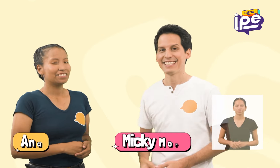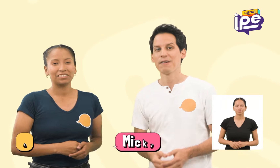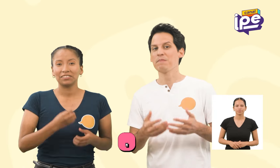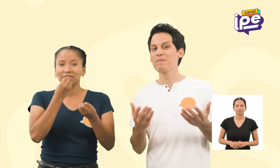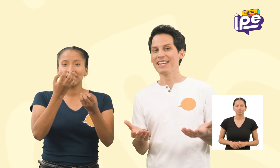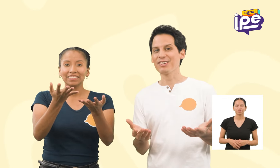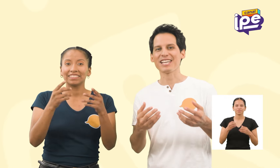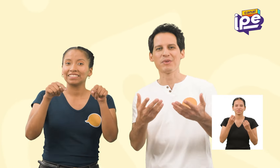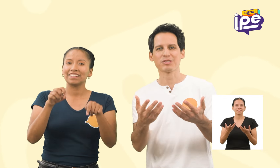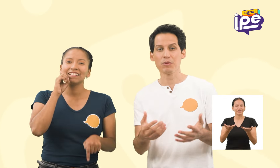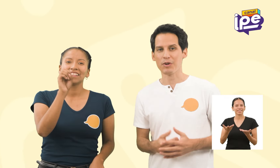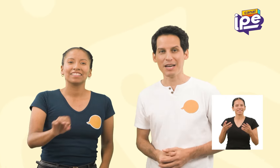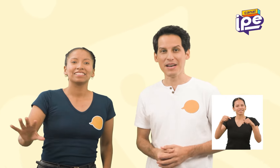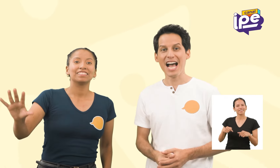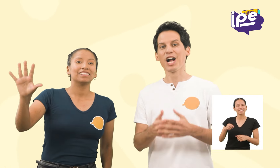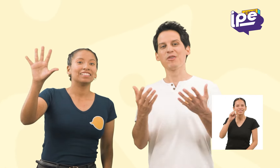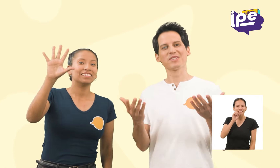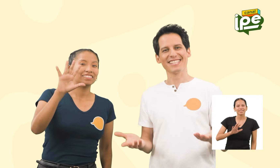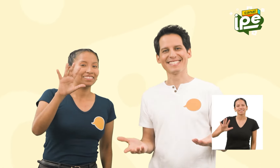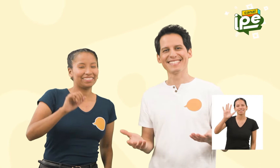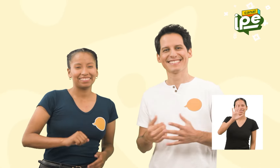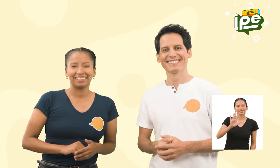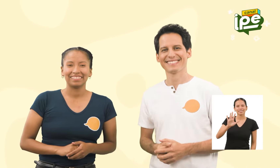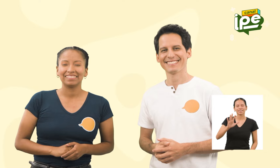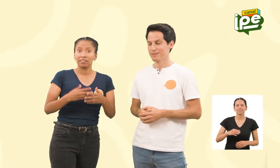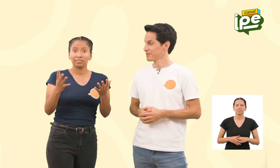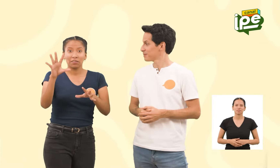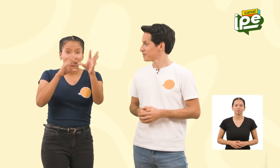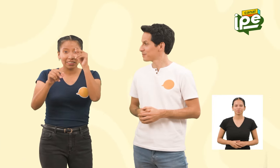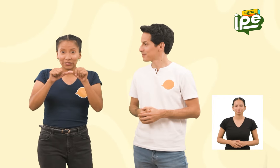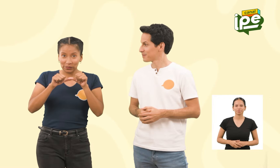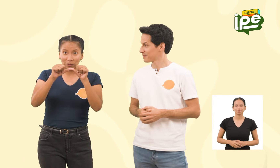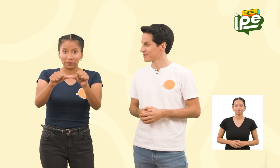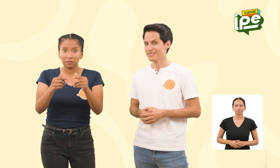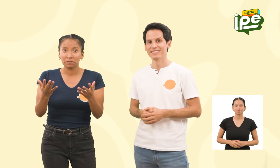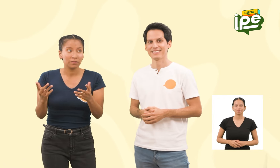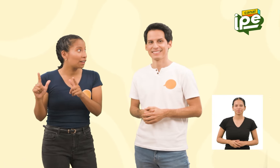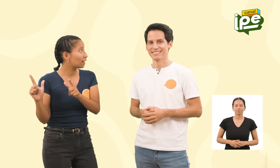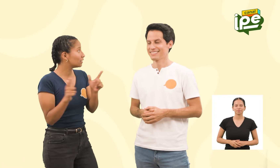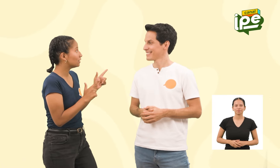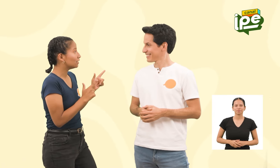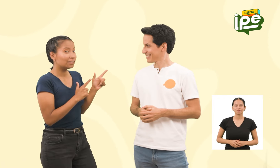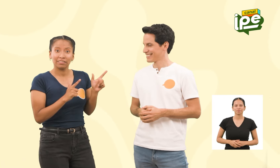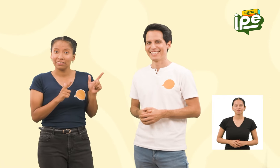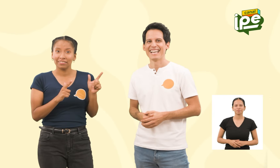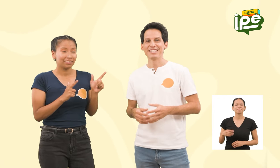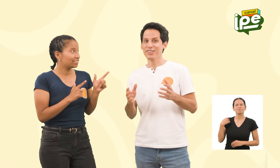Bienvenidos a nuestro programa ¿Cómo se dice? ¿Listos para seguir aprendiendo? Yo